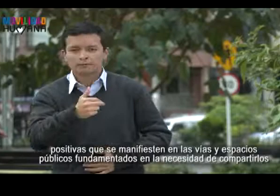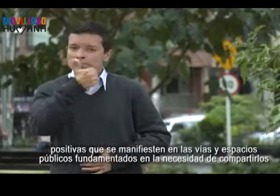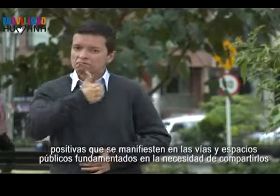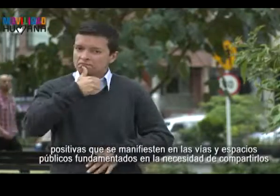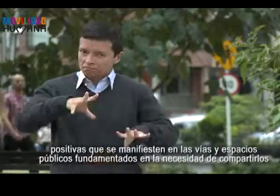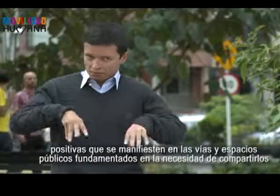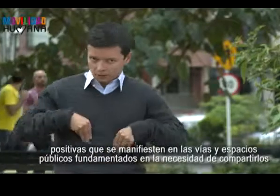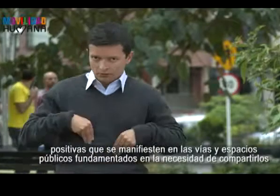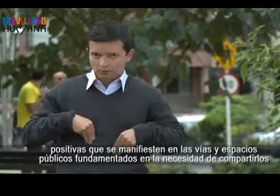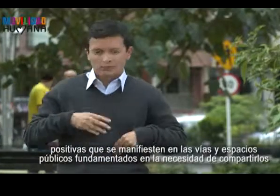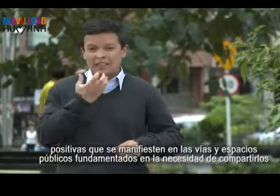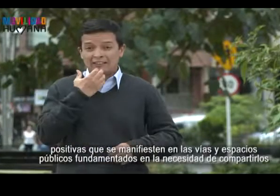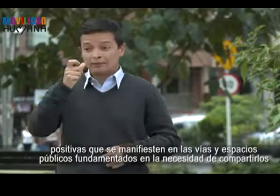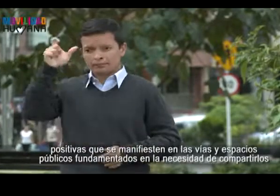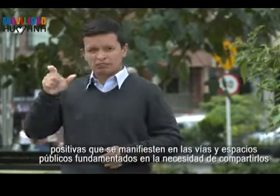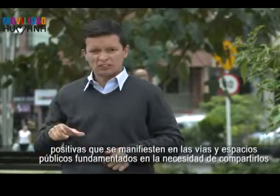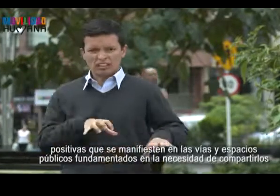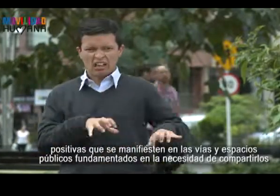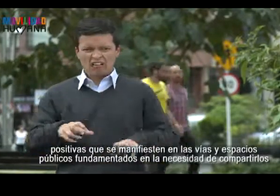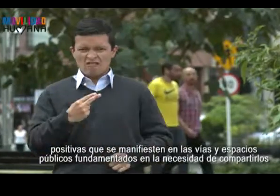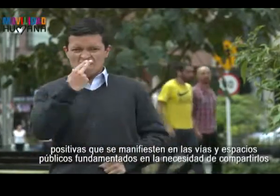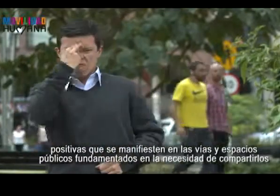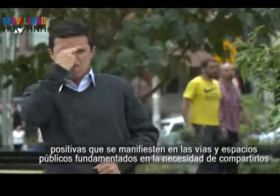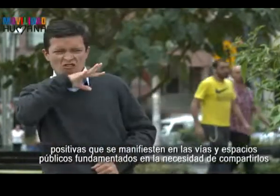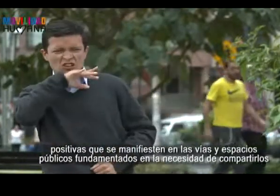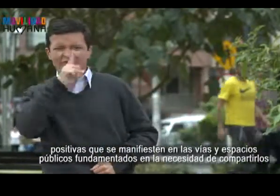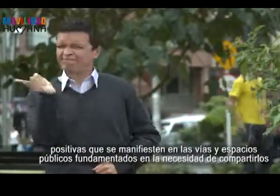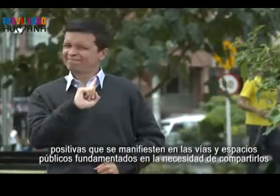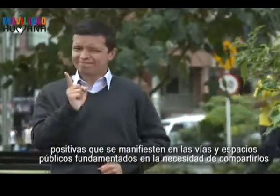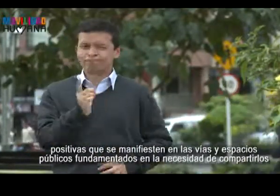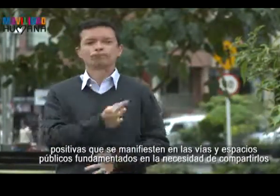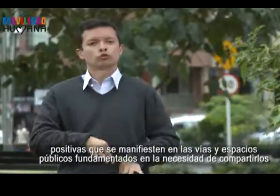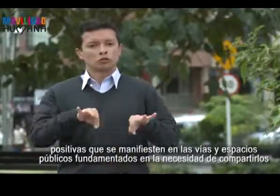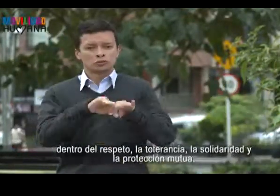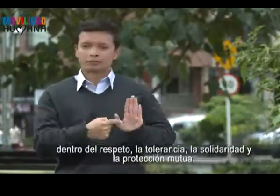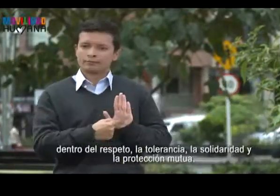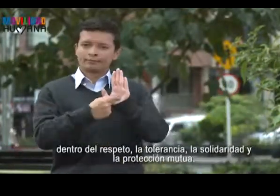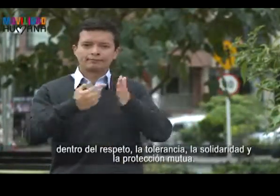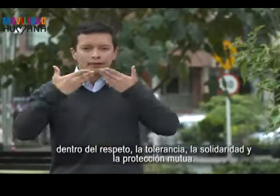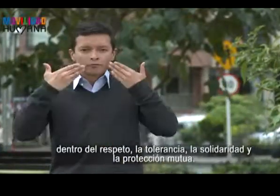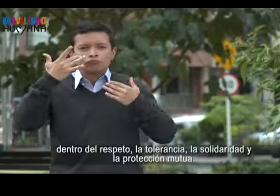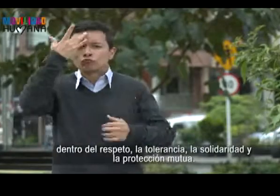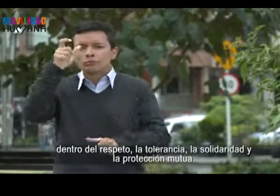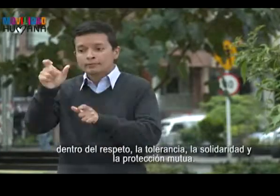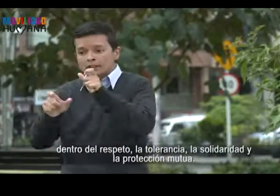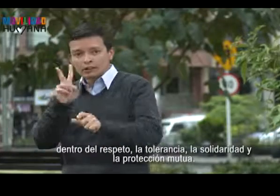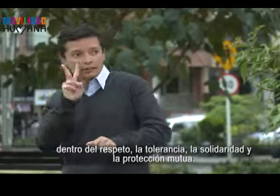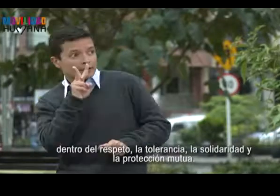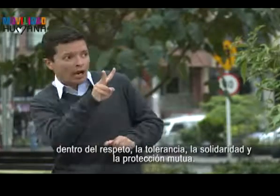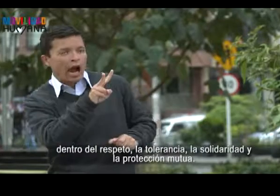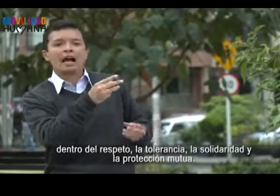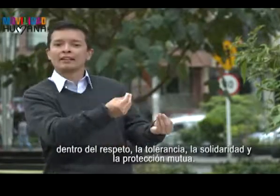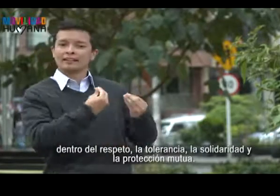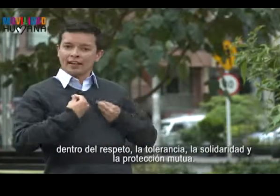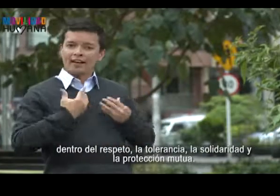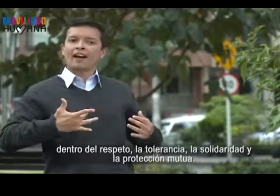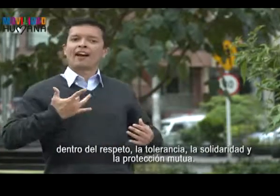espacios públicos fundamentados en la necesidad de compartirlos dentro del respeto, la tolerancia, la